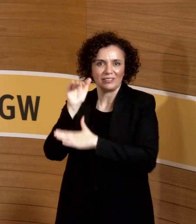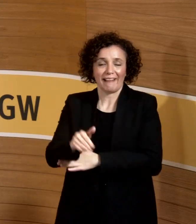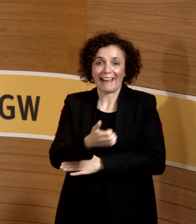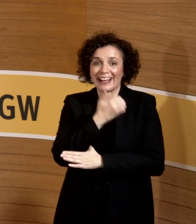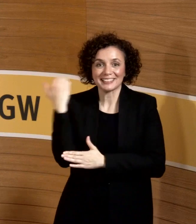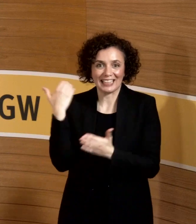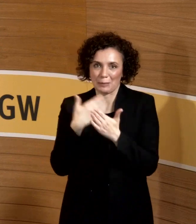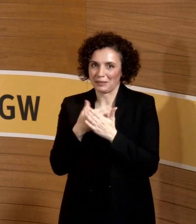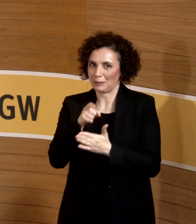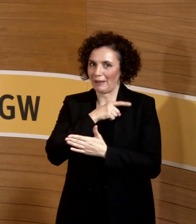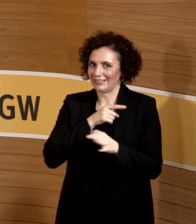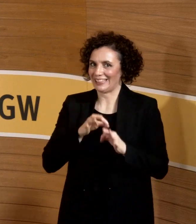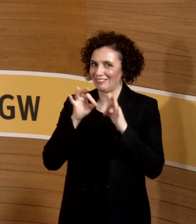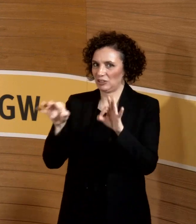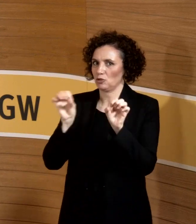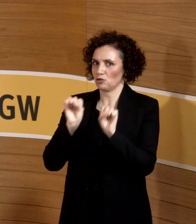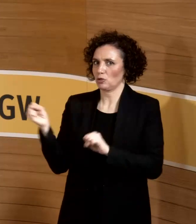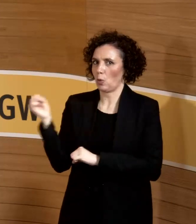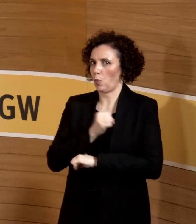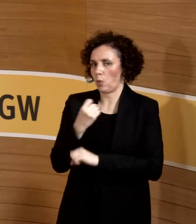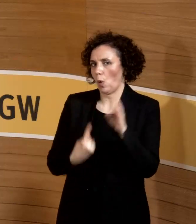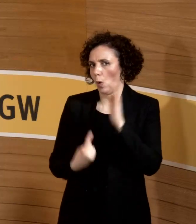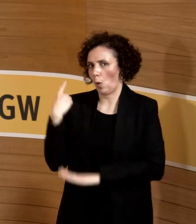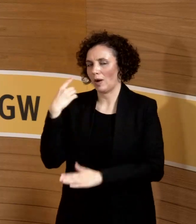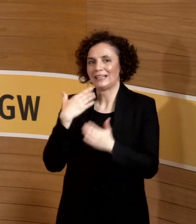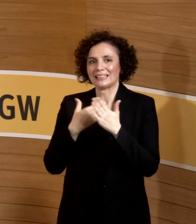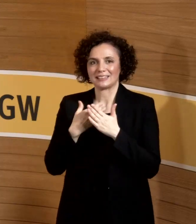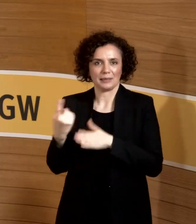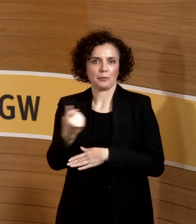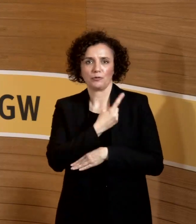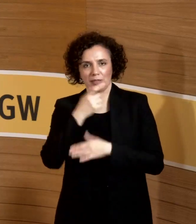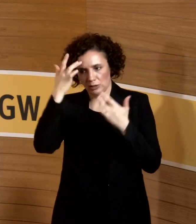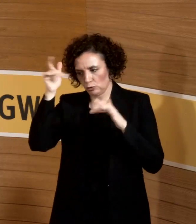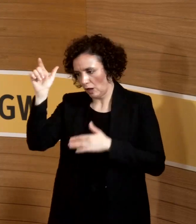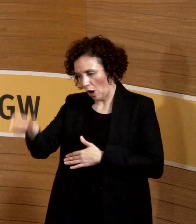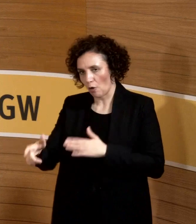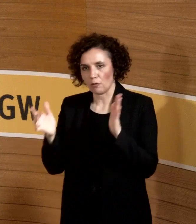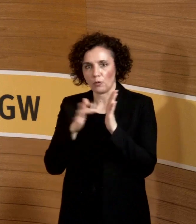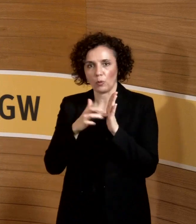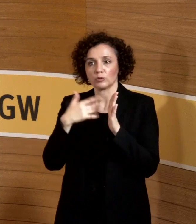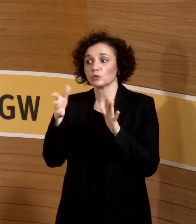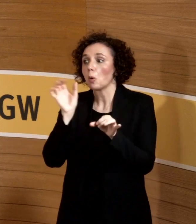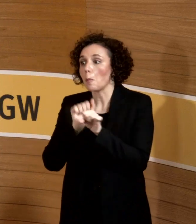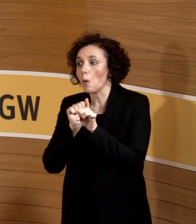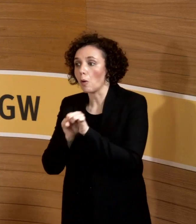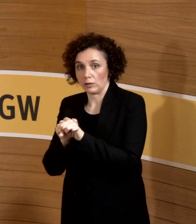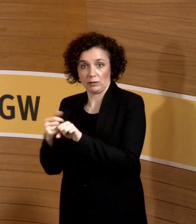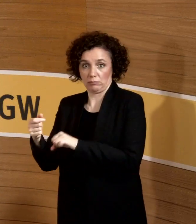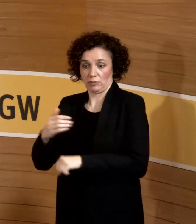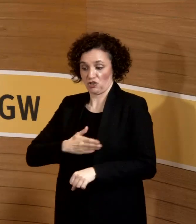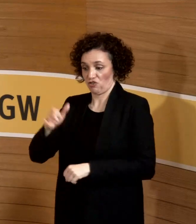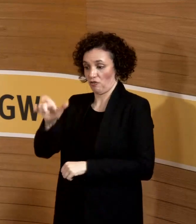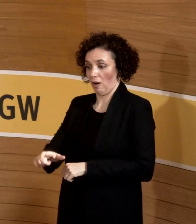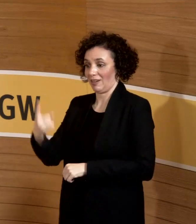hoch sind, sodass wir das schon länger zulassen, dass eine Zytomegalie negative Kraft tatsächlich an dem Frühchen